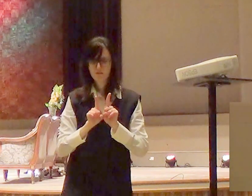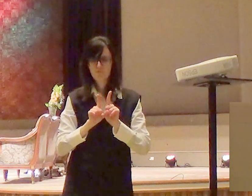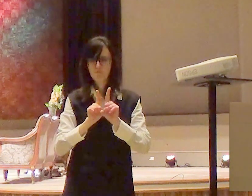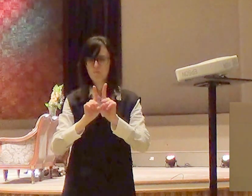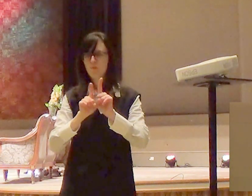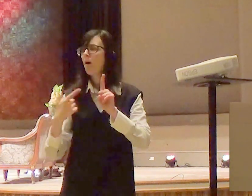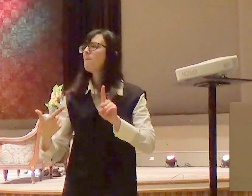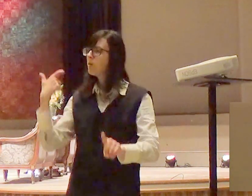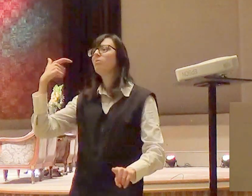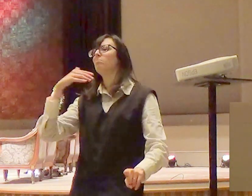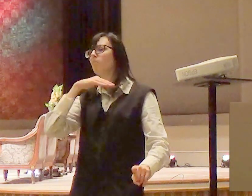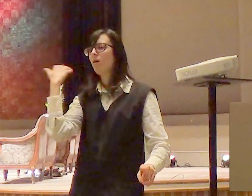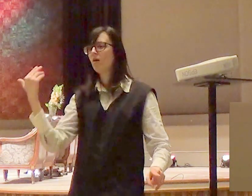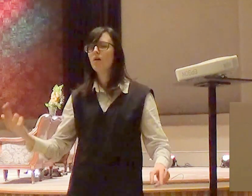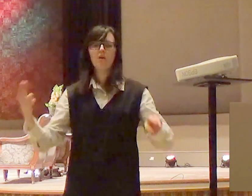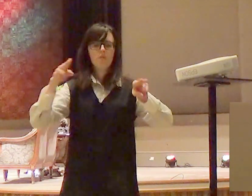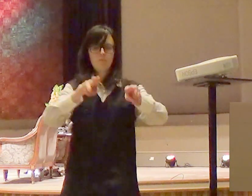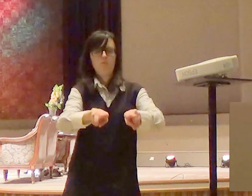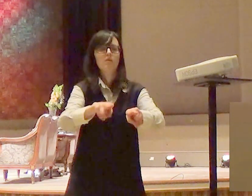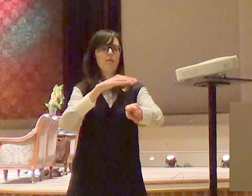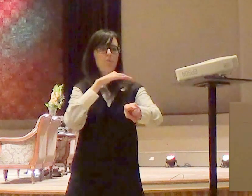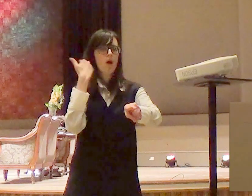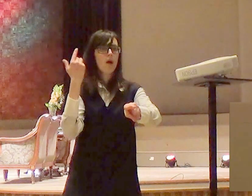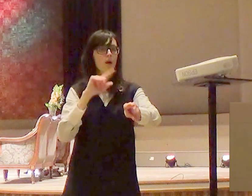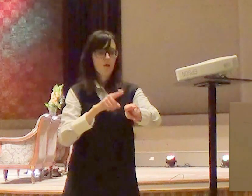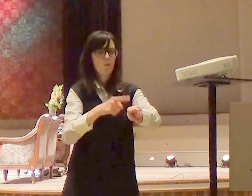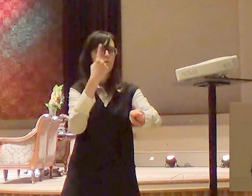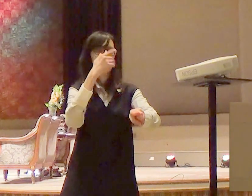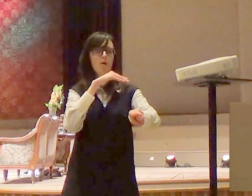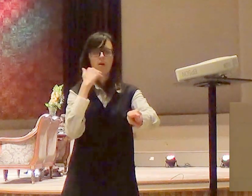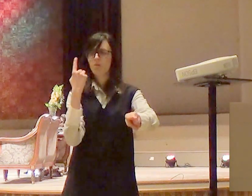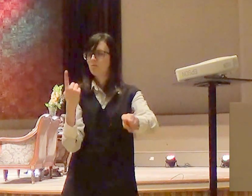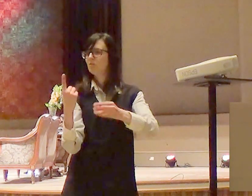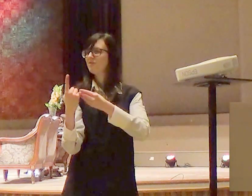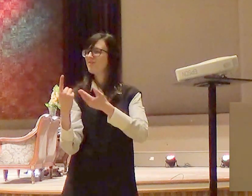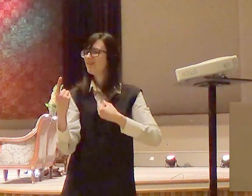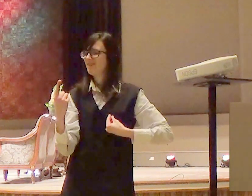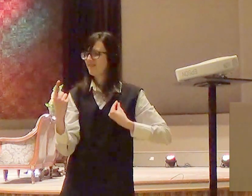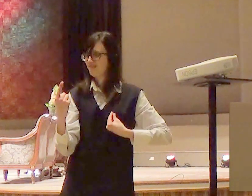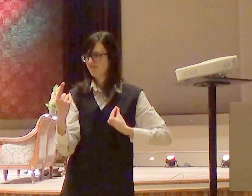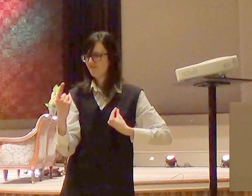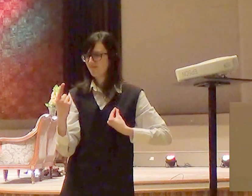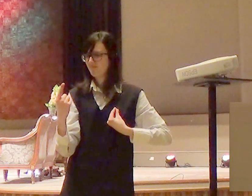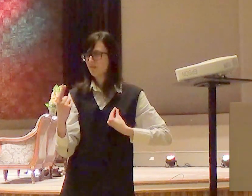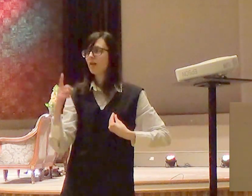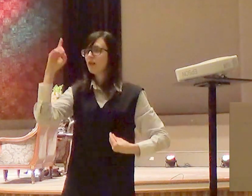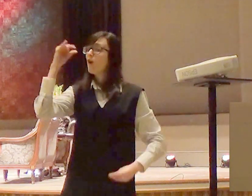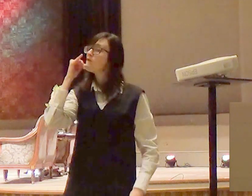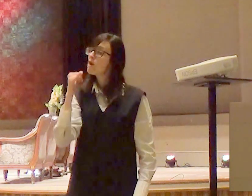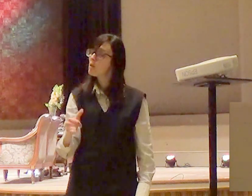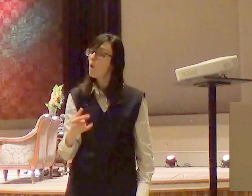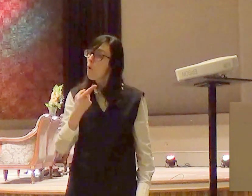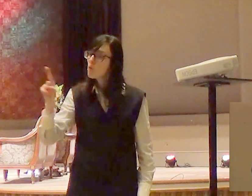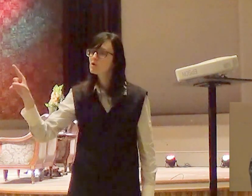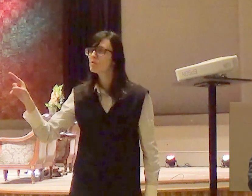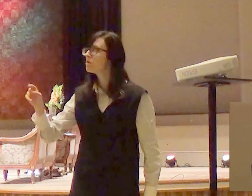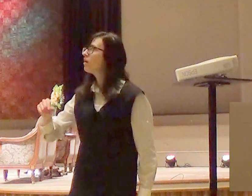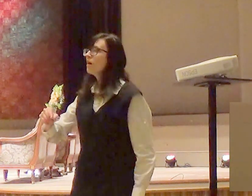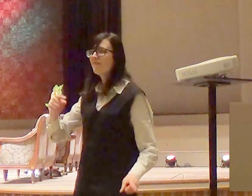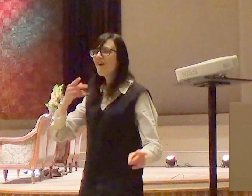tem horas na nossa vida que o ultimato de deus diz assim olha você tem que tomar uma decisão porque o tempo está acabando pula fora